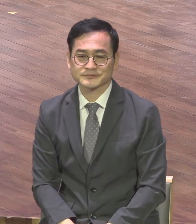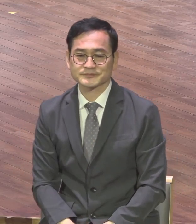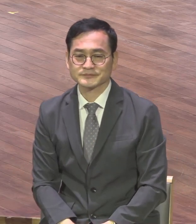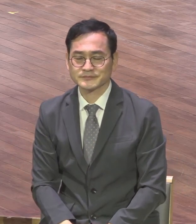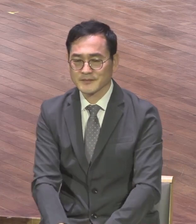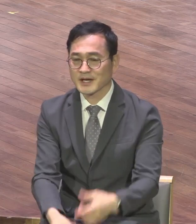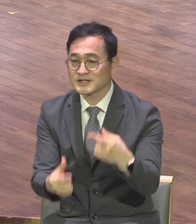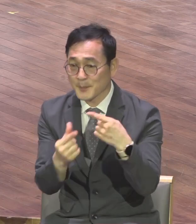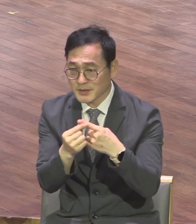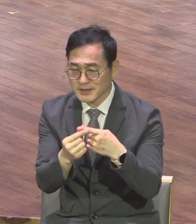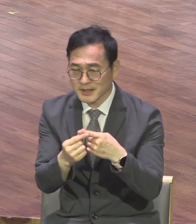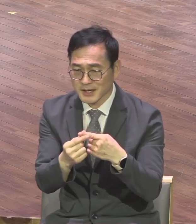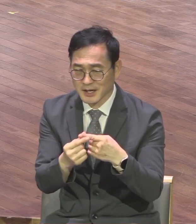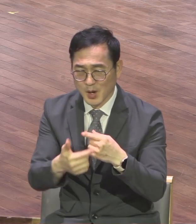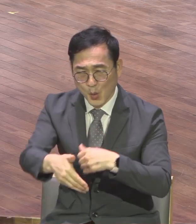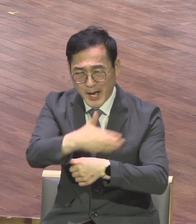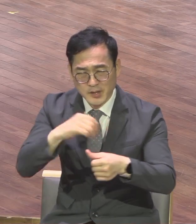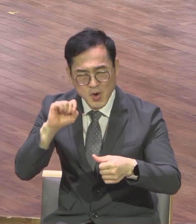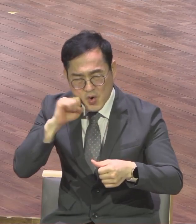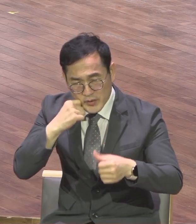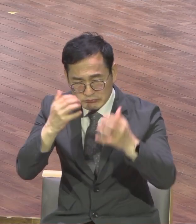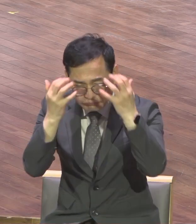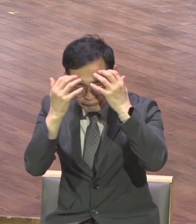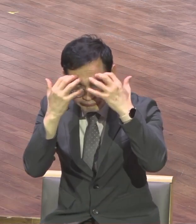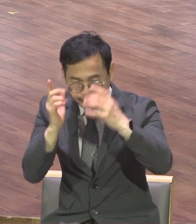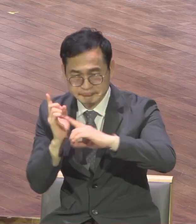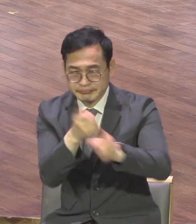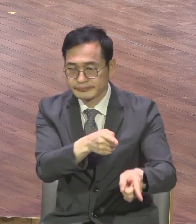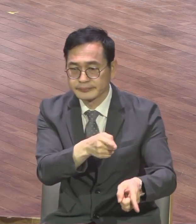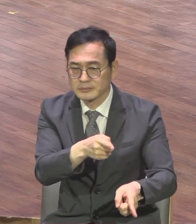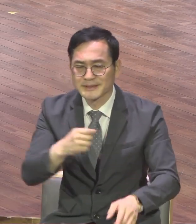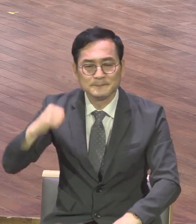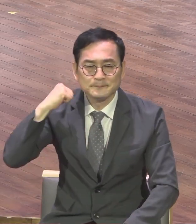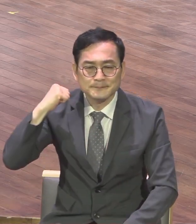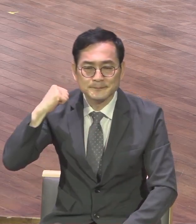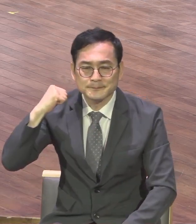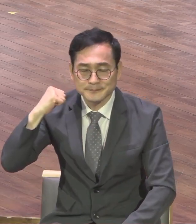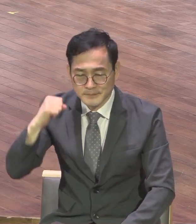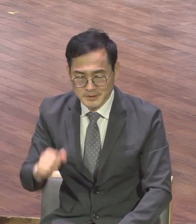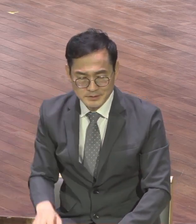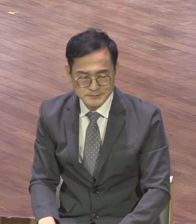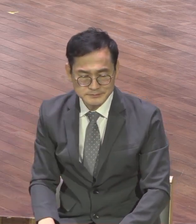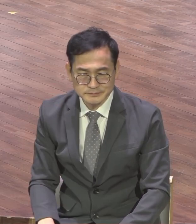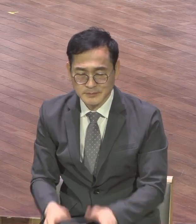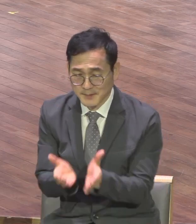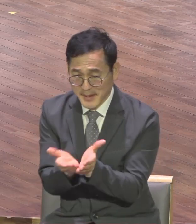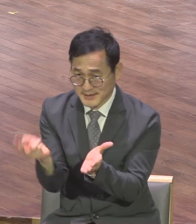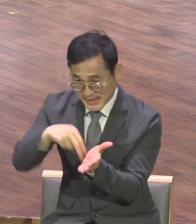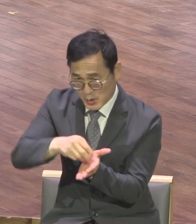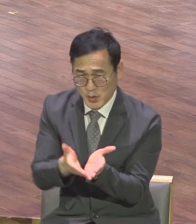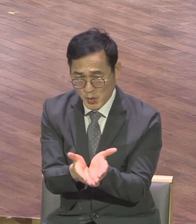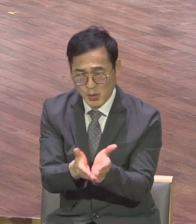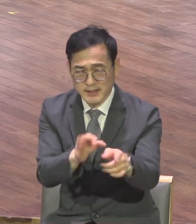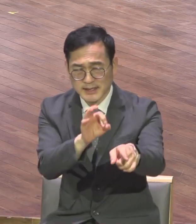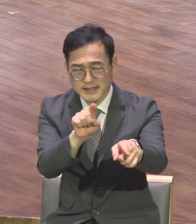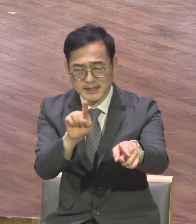환경을 압도하는 믿음입니다 1절로 이르십니다 우리가 배를 타고 이달리아에 가기로 작정됨에